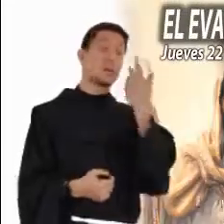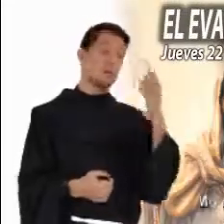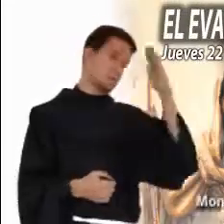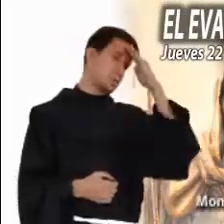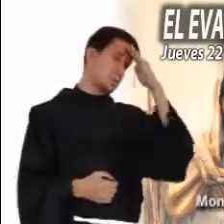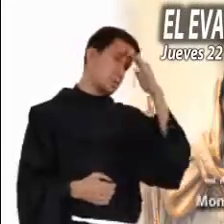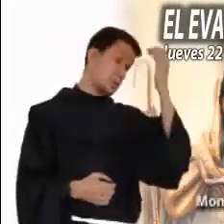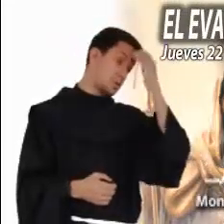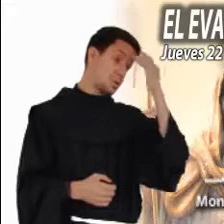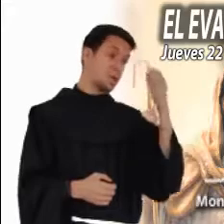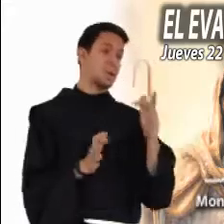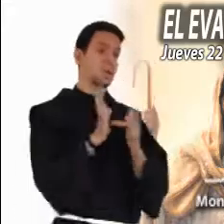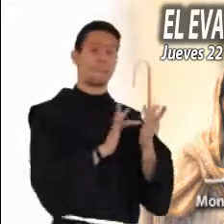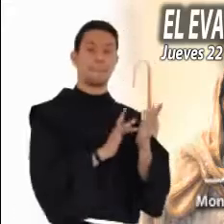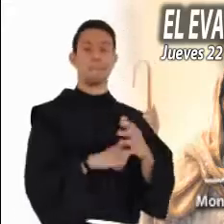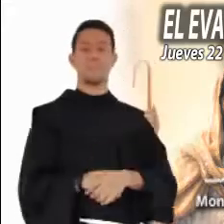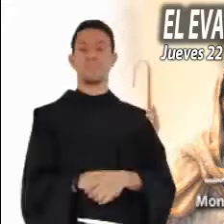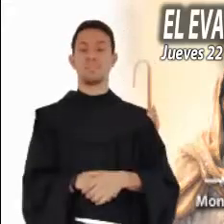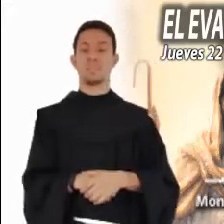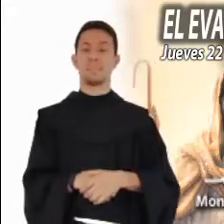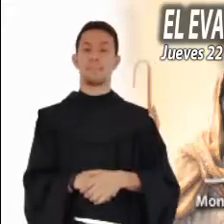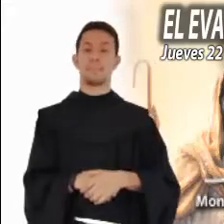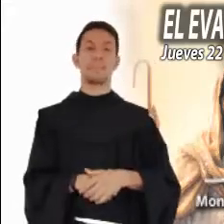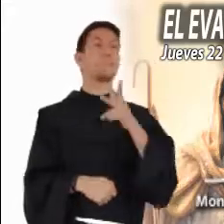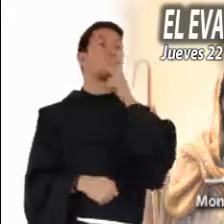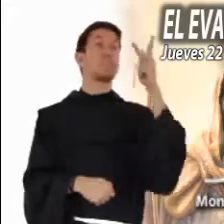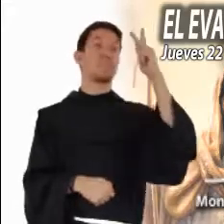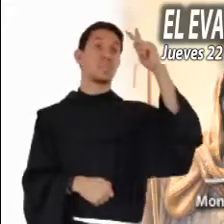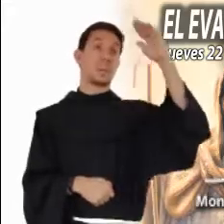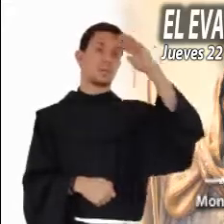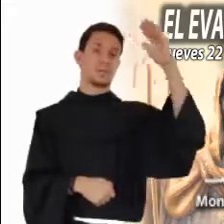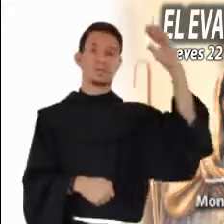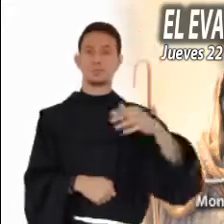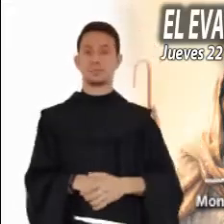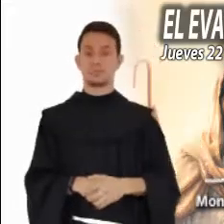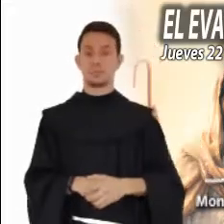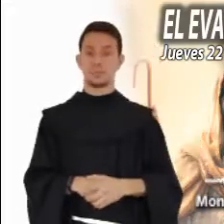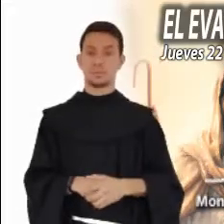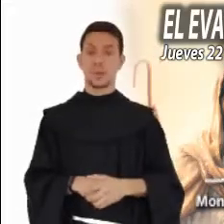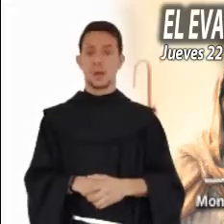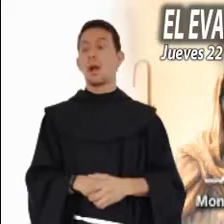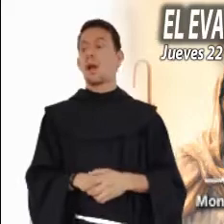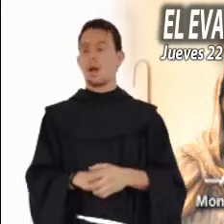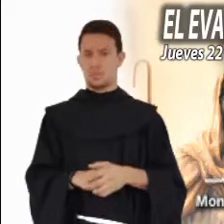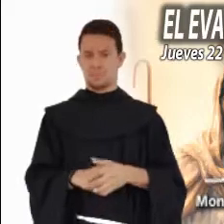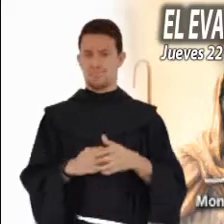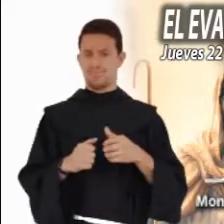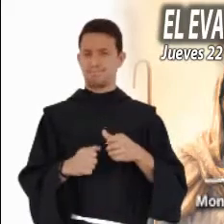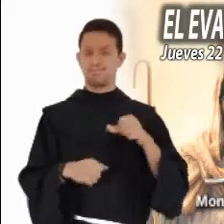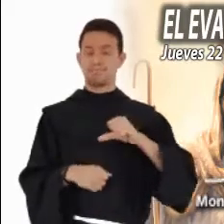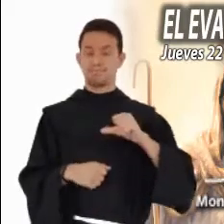Palabra del Señor San Lucas poco a poco va mostrándonos en su Evangelio